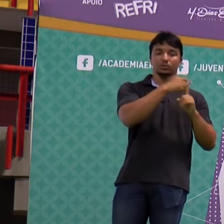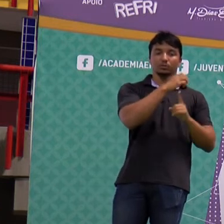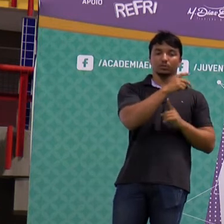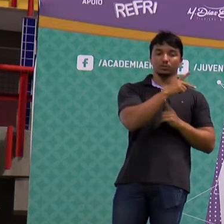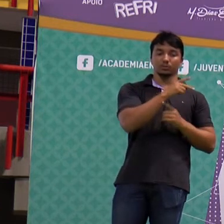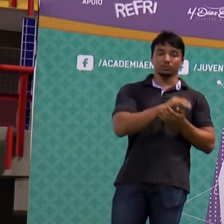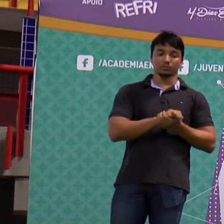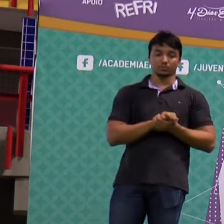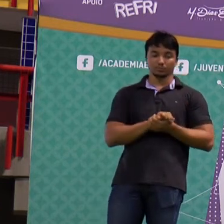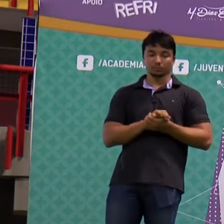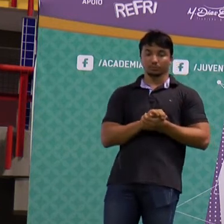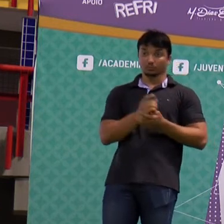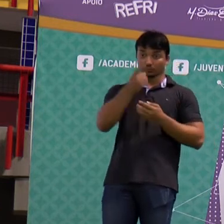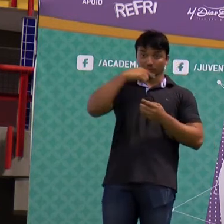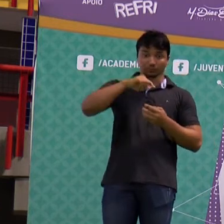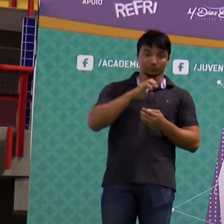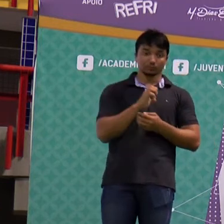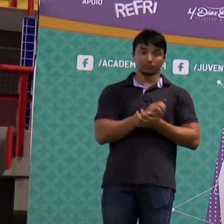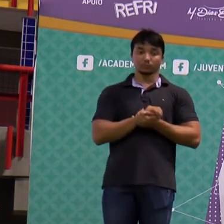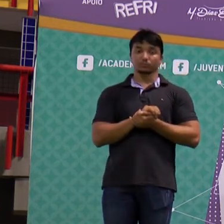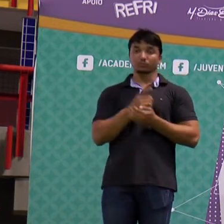nossa primeira questãozinha aí,